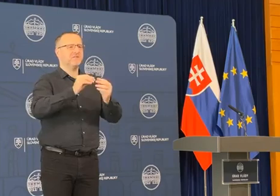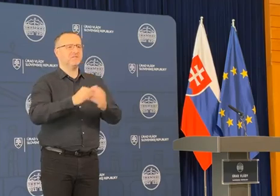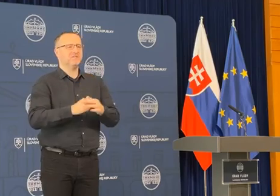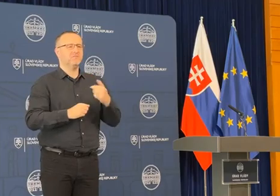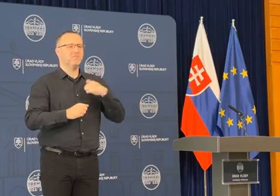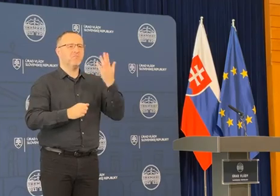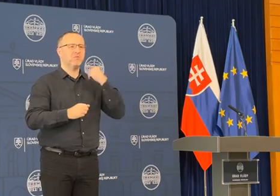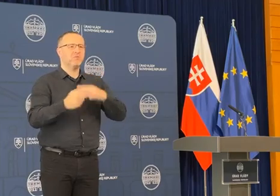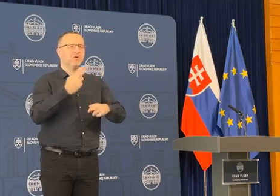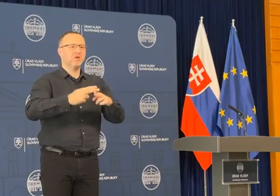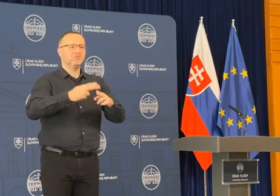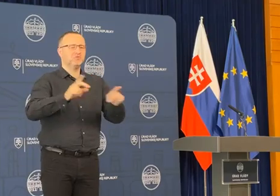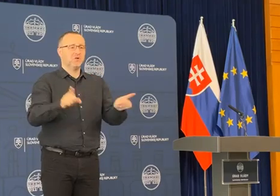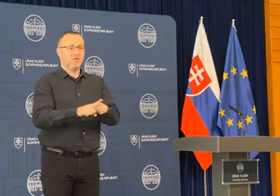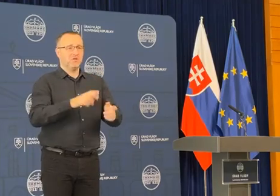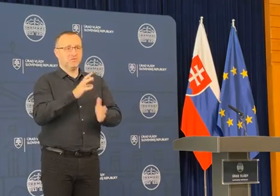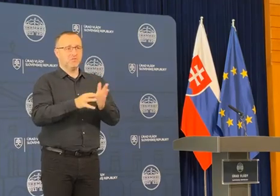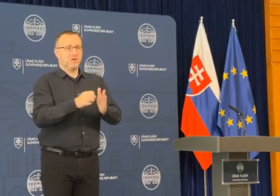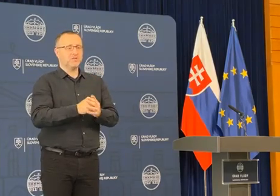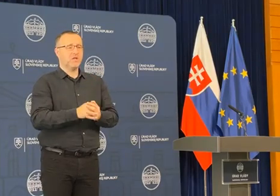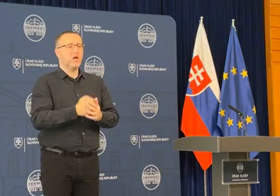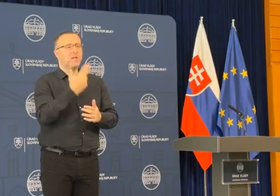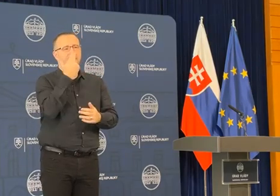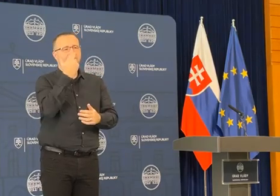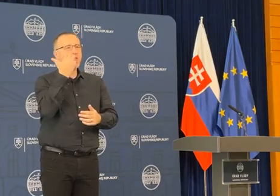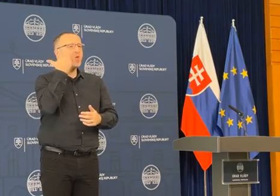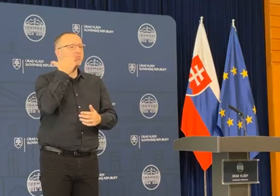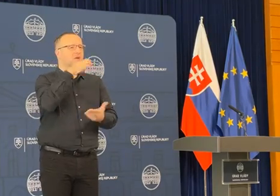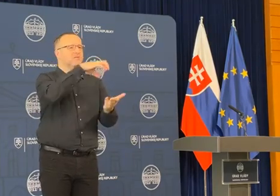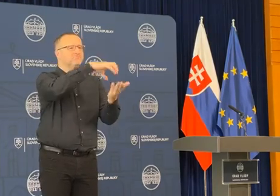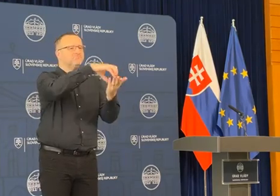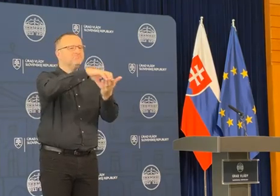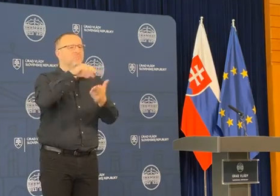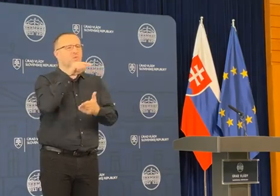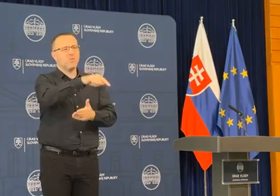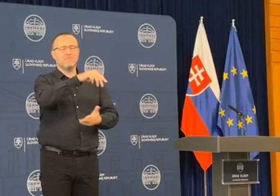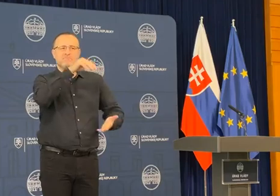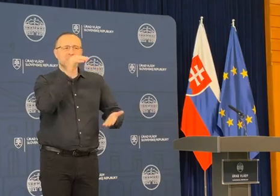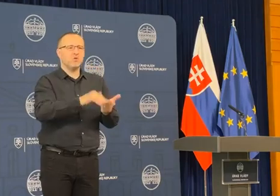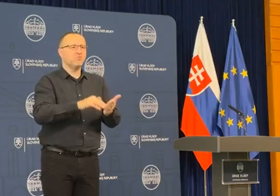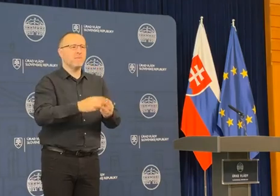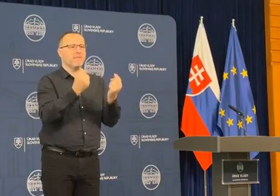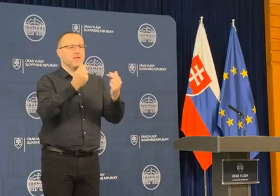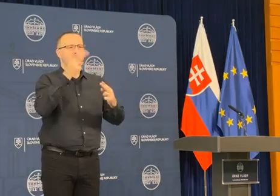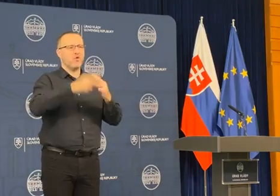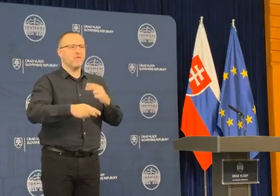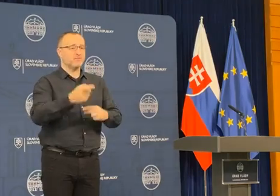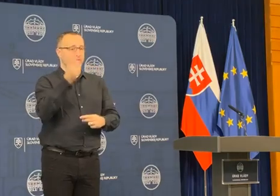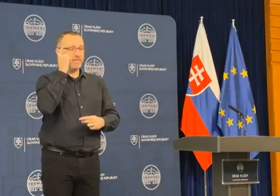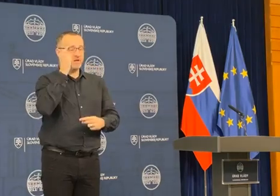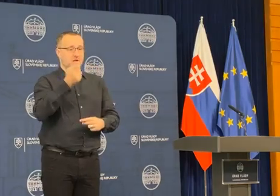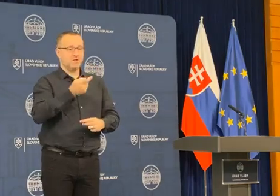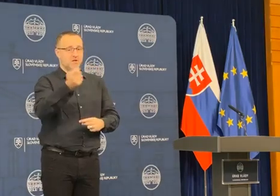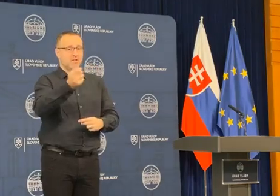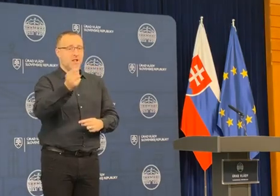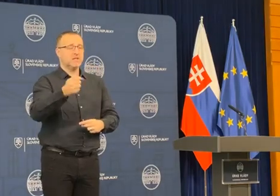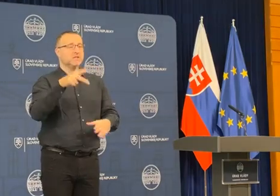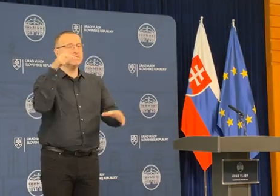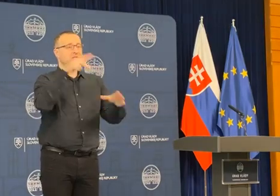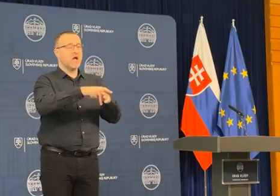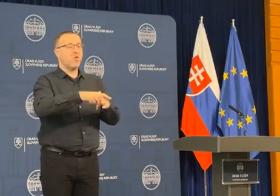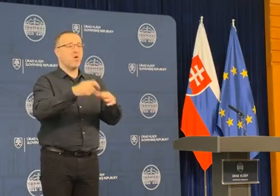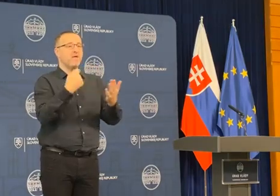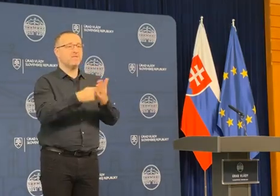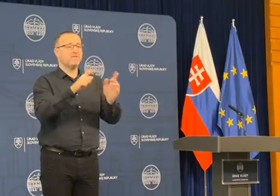my sme riešili okamžite tú situáciu s malými obcami, kde teda potrebovali hotovosť na to, aby vedeli prefinancovať si tie zálohové